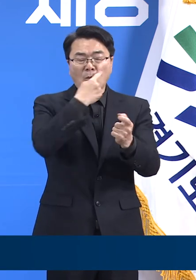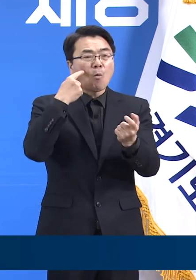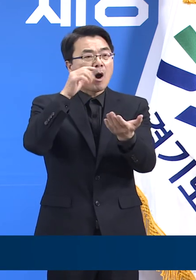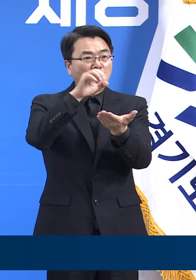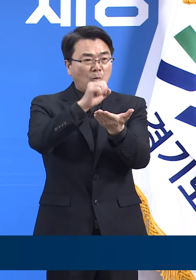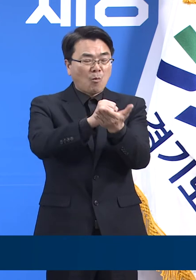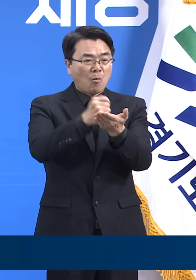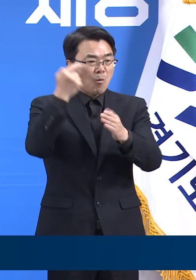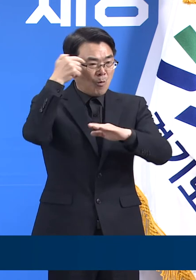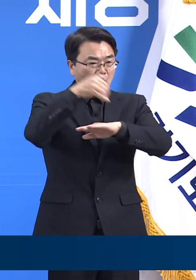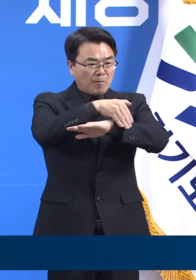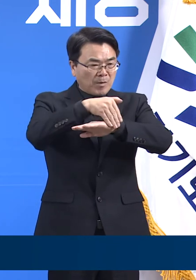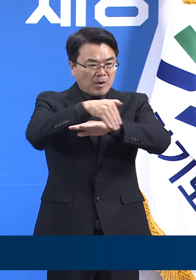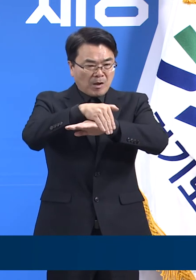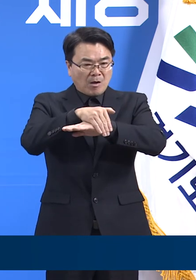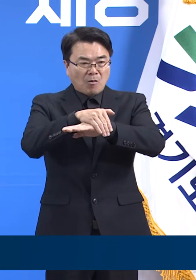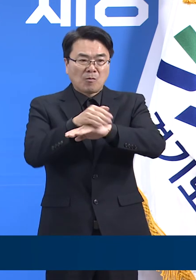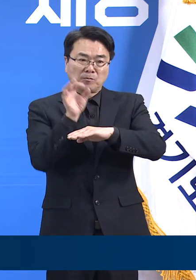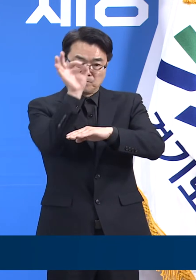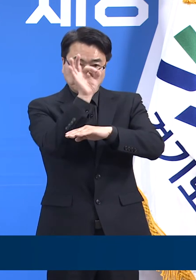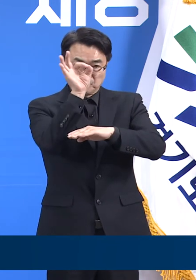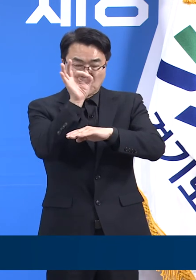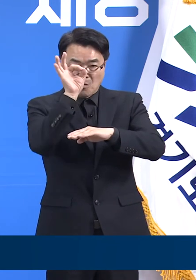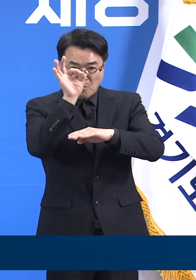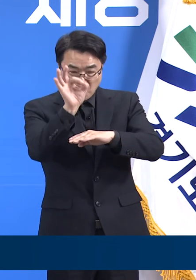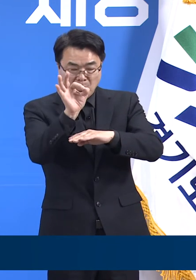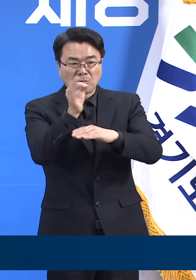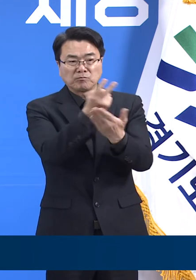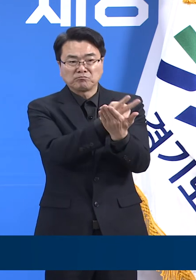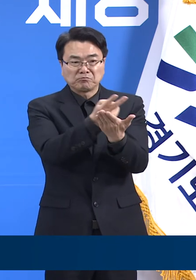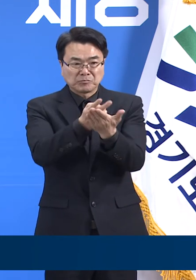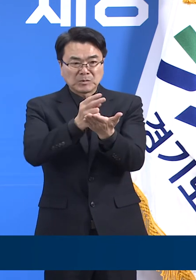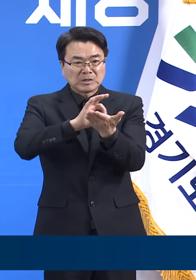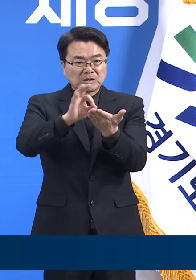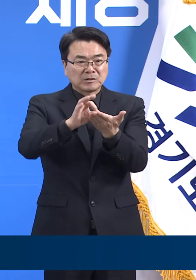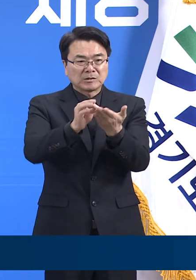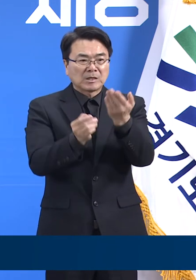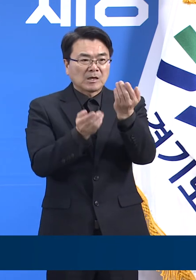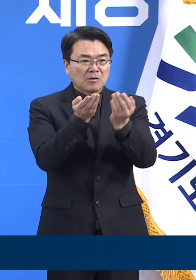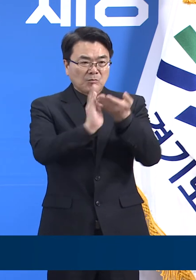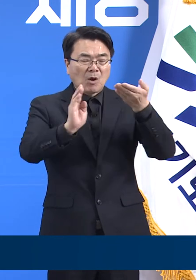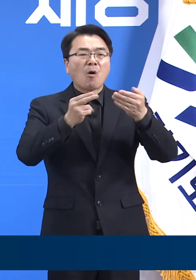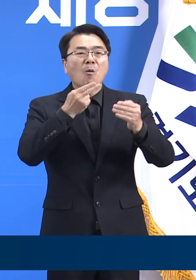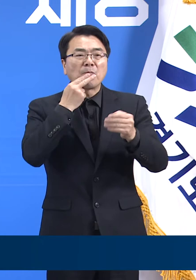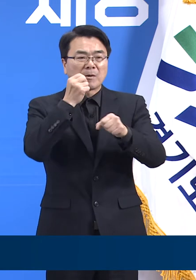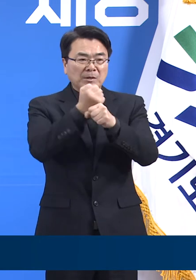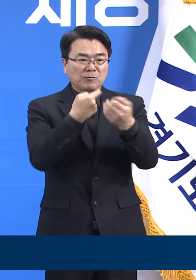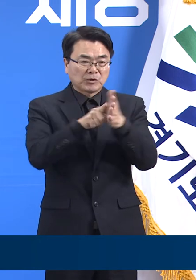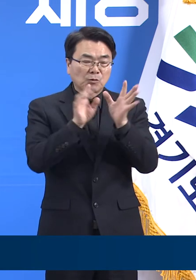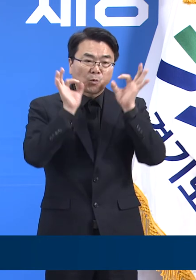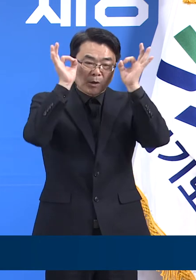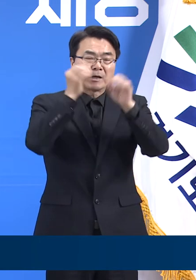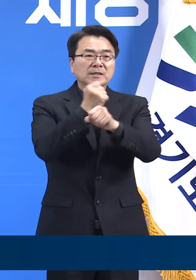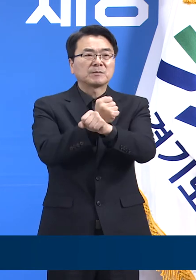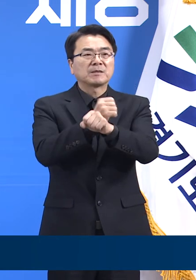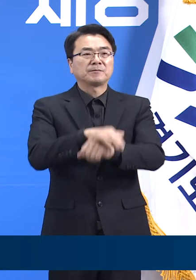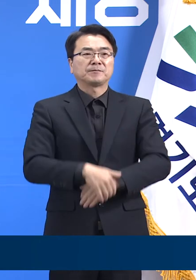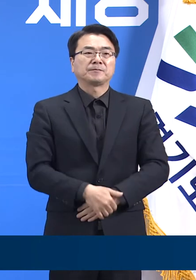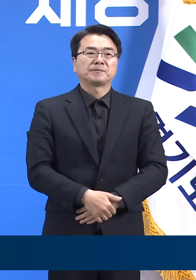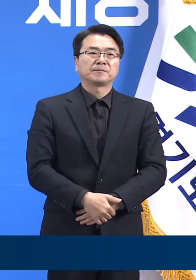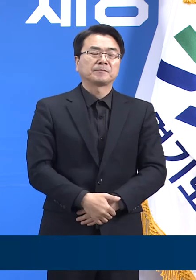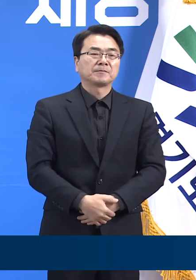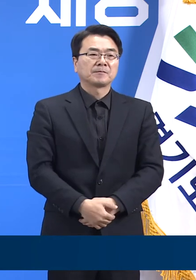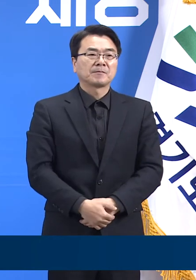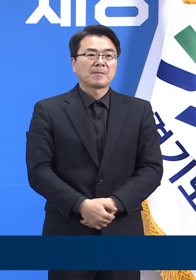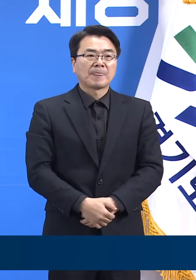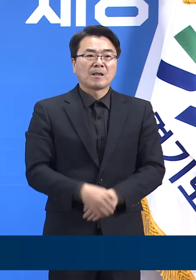지속적으로 병상 현황을 점검하고 독려하여 병상 확보에 차질 없도록 노력하겠습니다. 이 외에도 경기도에서 운영하는 총 연한계의